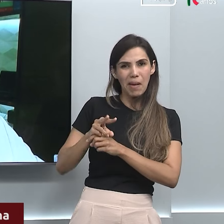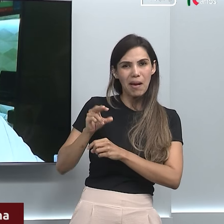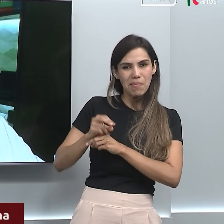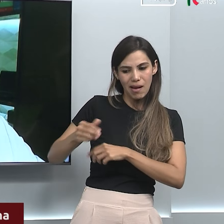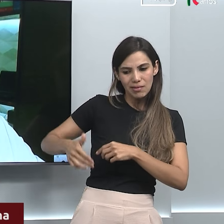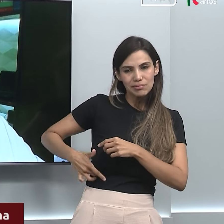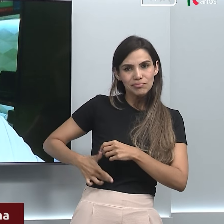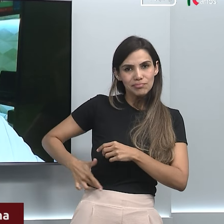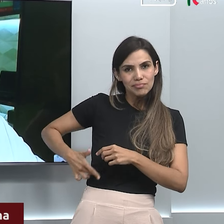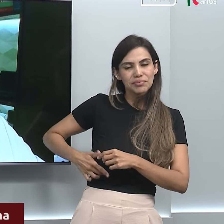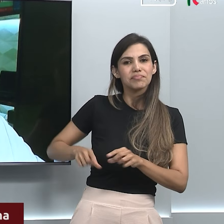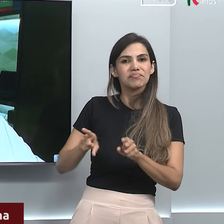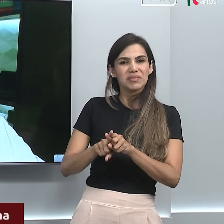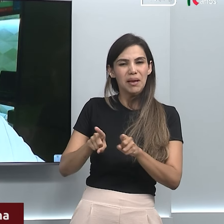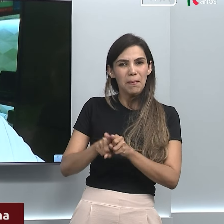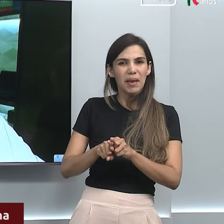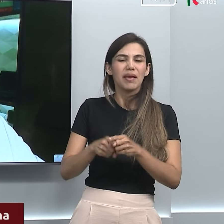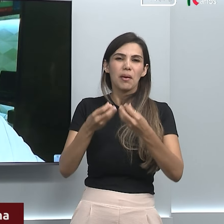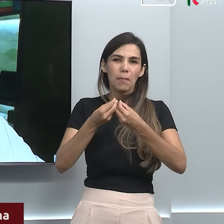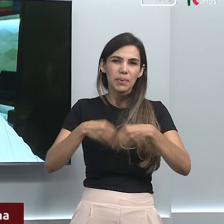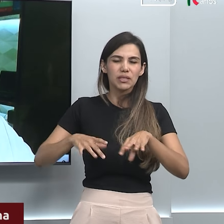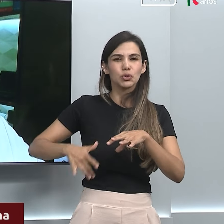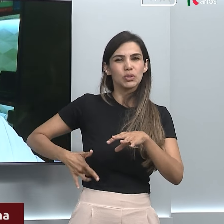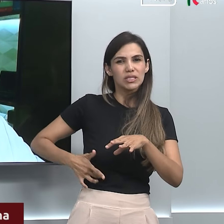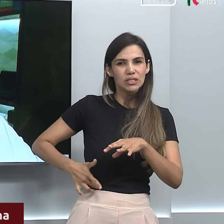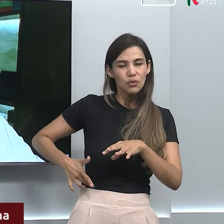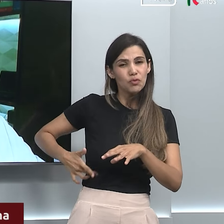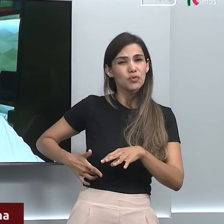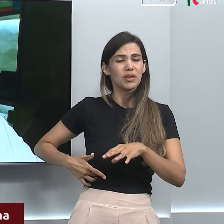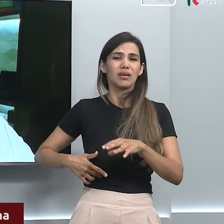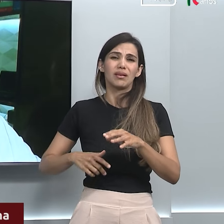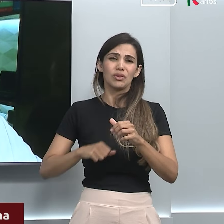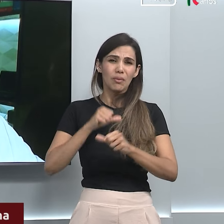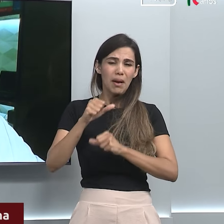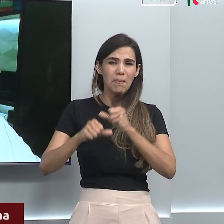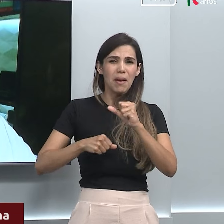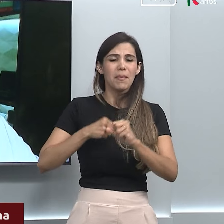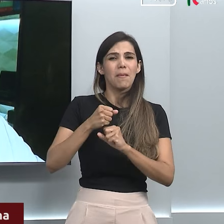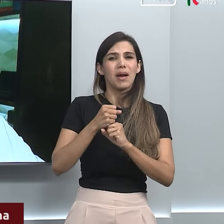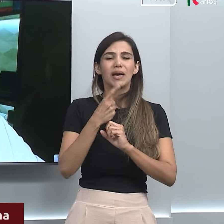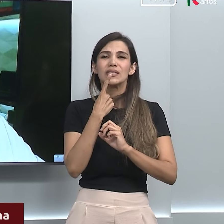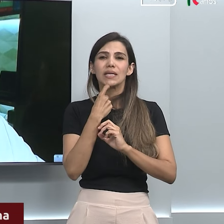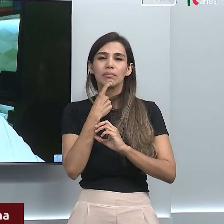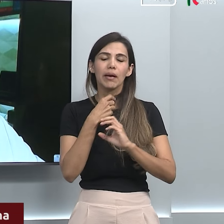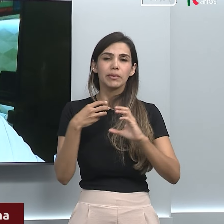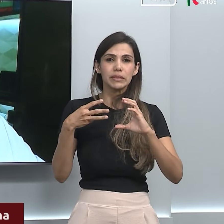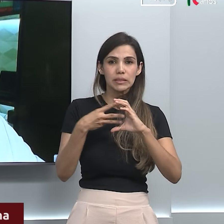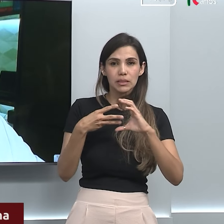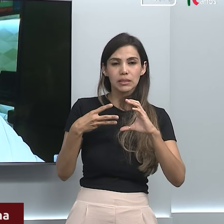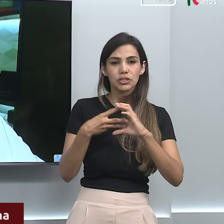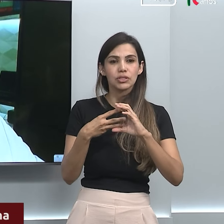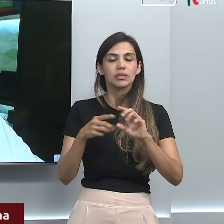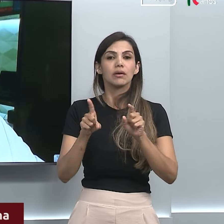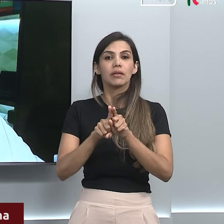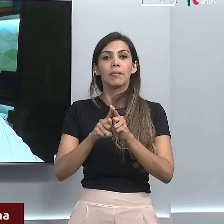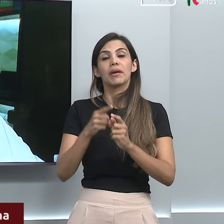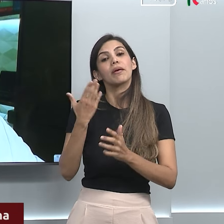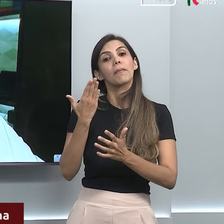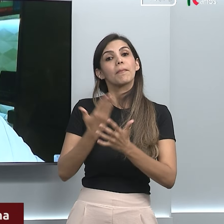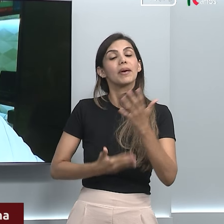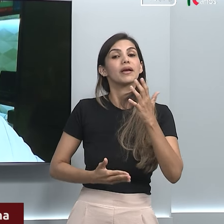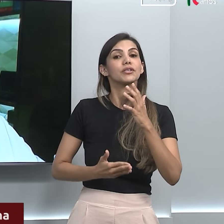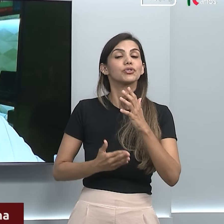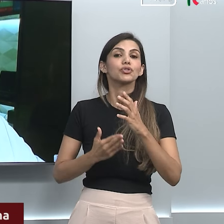lesões hepáticas nodulares, alterações de coagulação, alterações renais com perda de função renal.